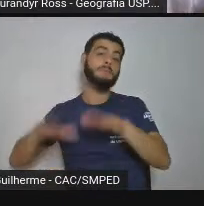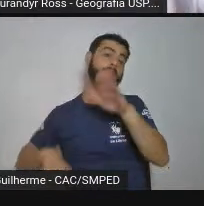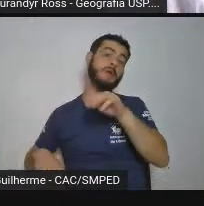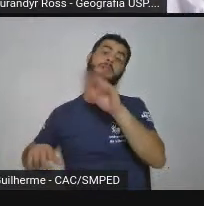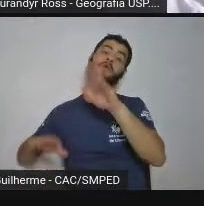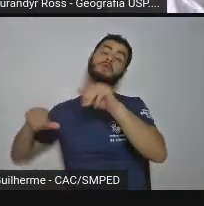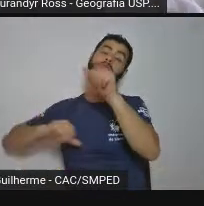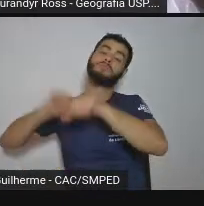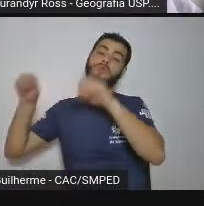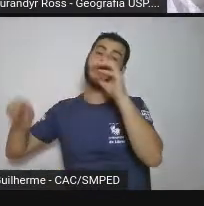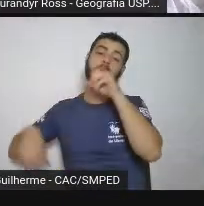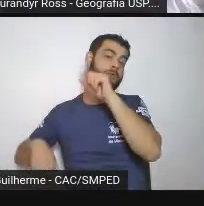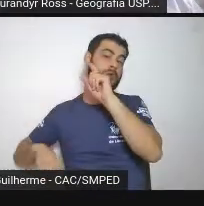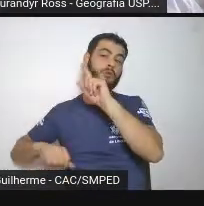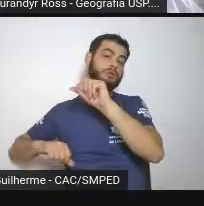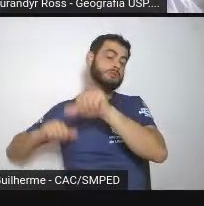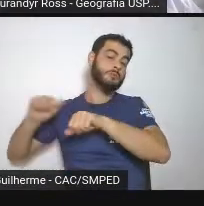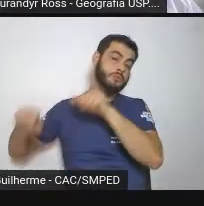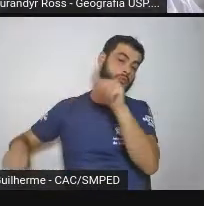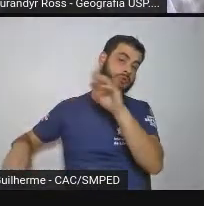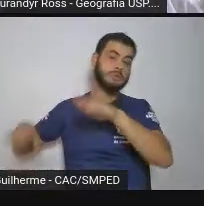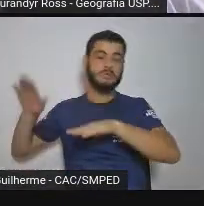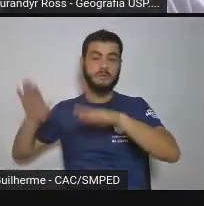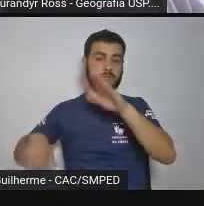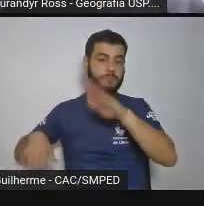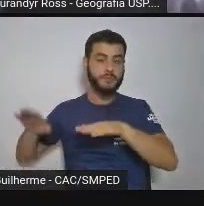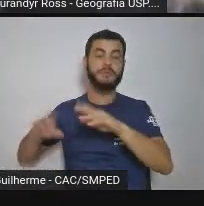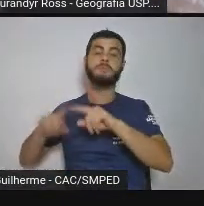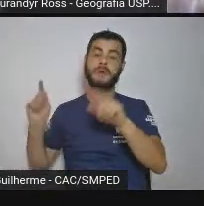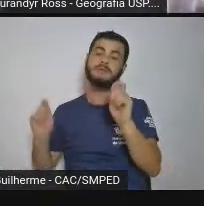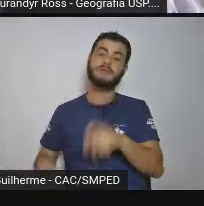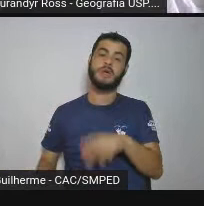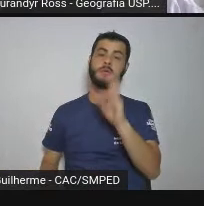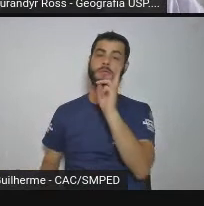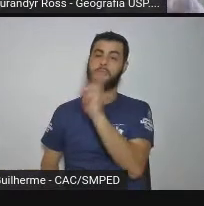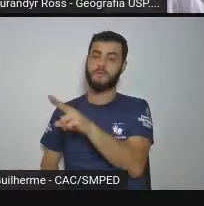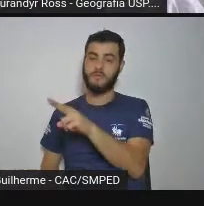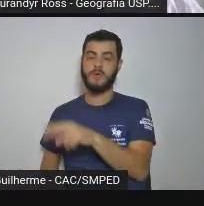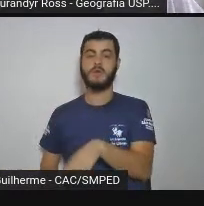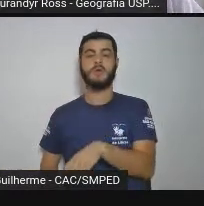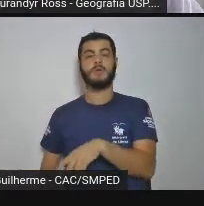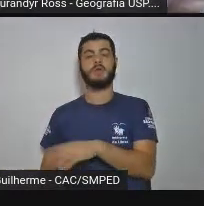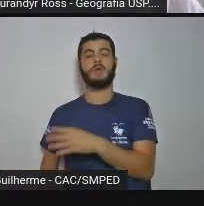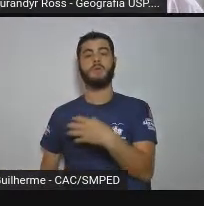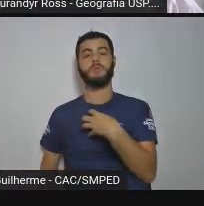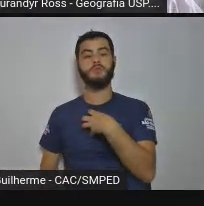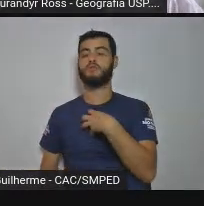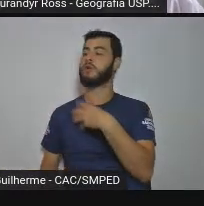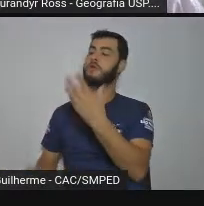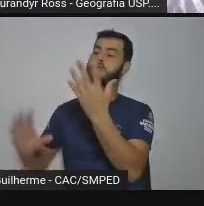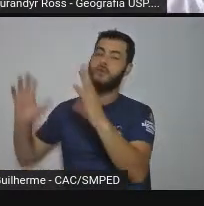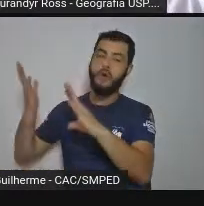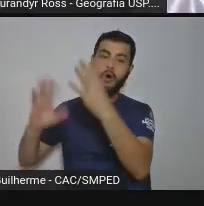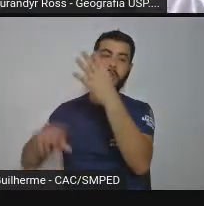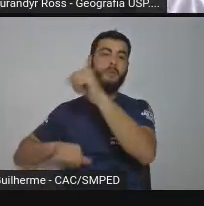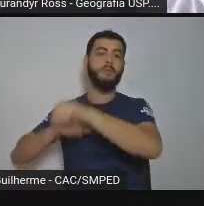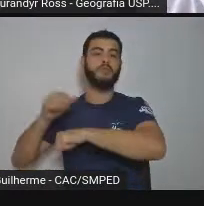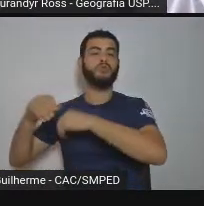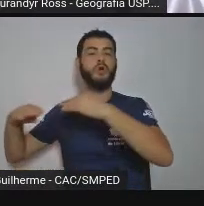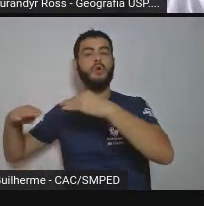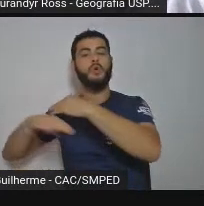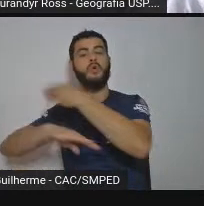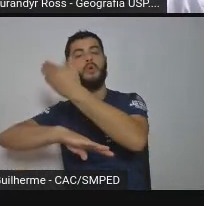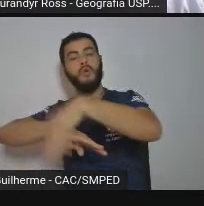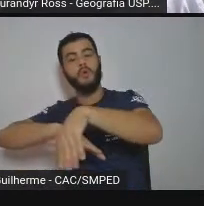novos objetos vão sendo inseridos na paisagem, novas alterações, novas ruas, novas cidades e atribuídas.